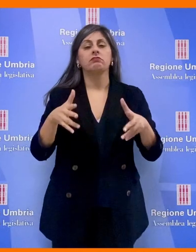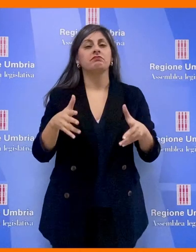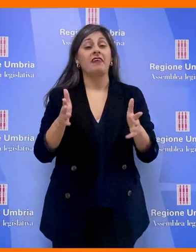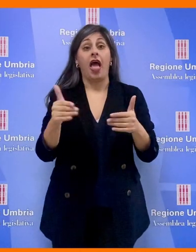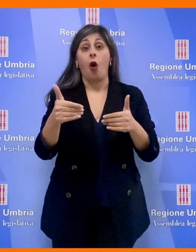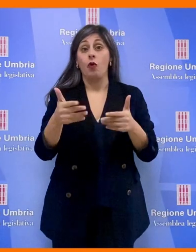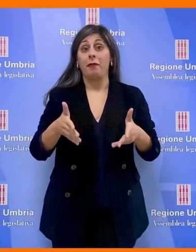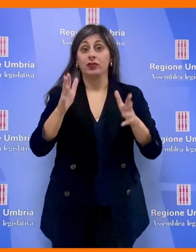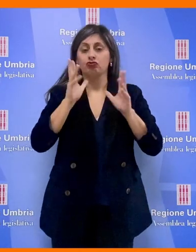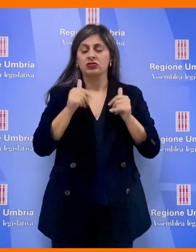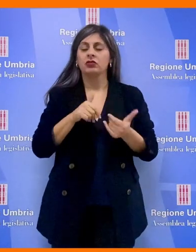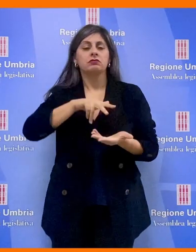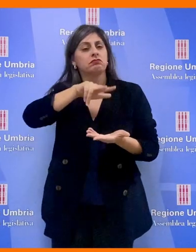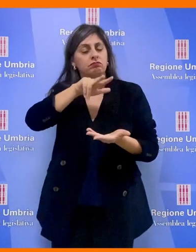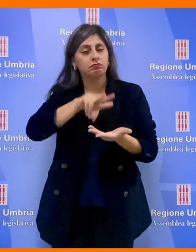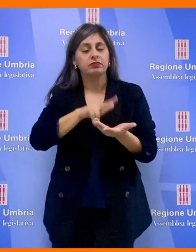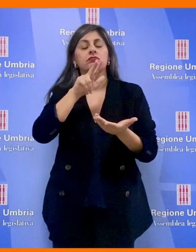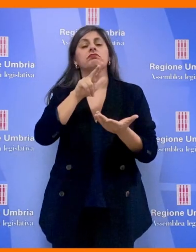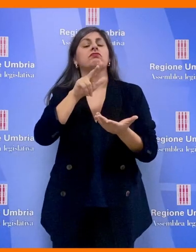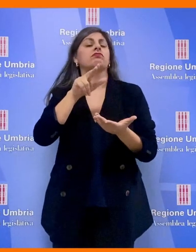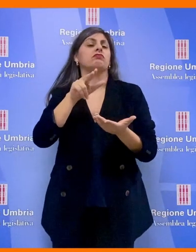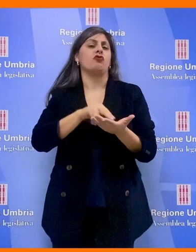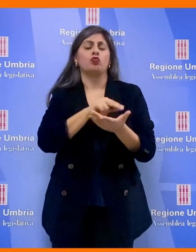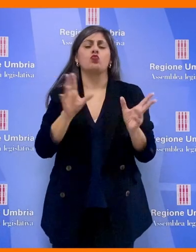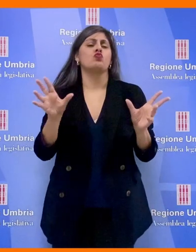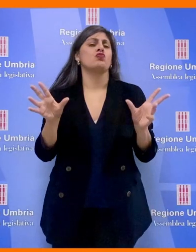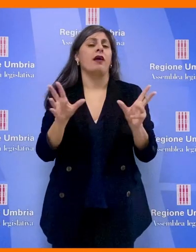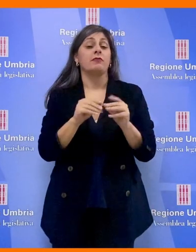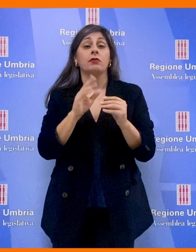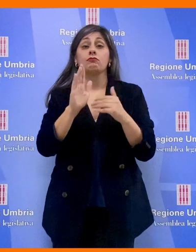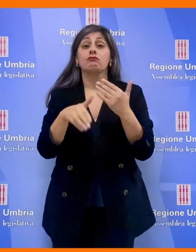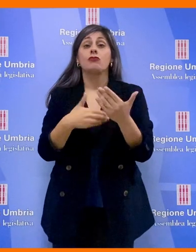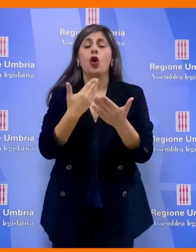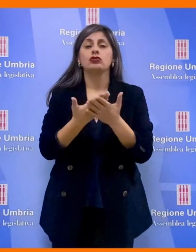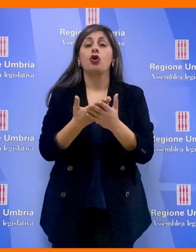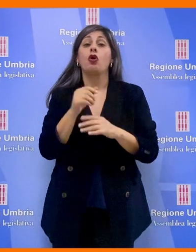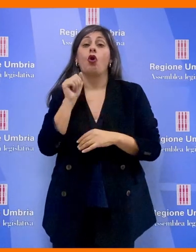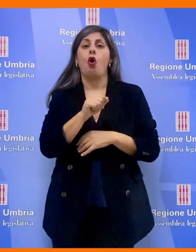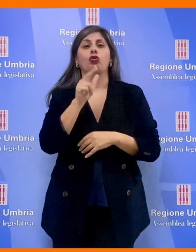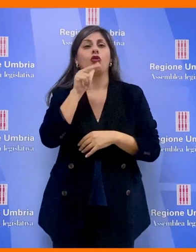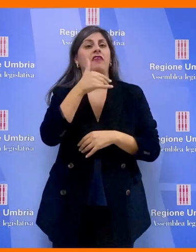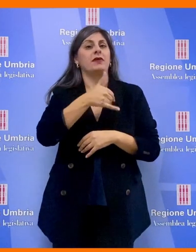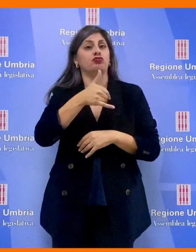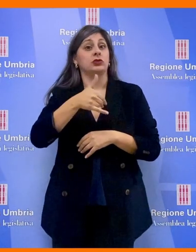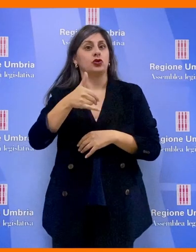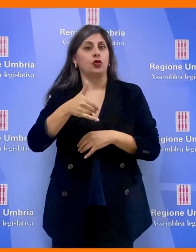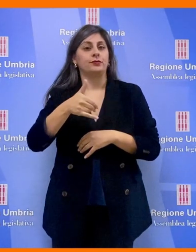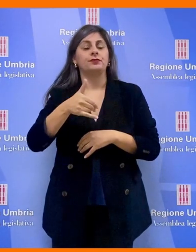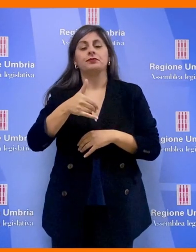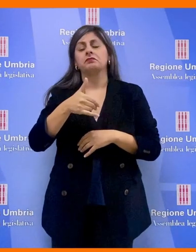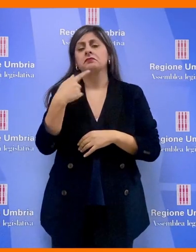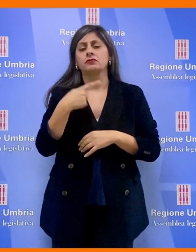'Aula di Palazzo Cesaroni ha approvato con voto unanime una mozione contro il femminicidio.